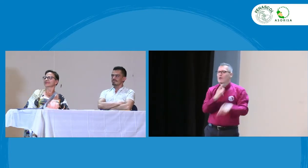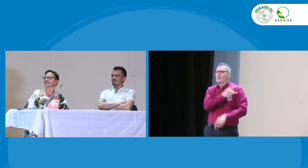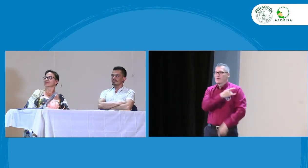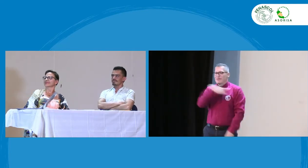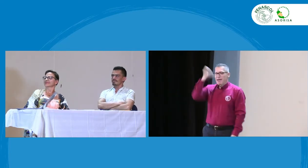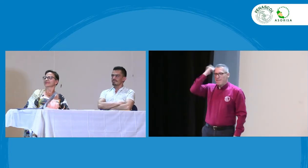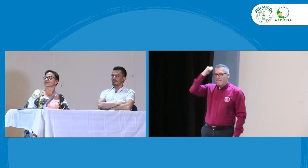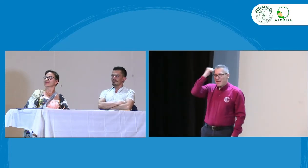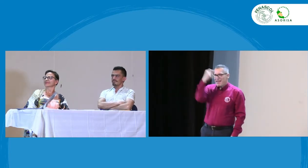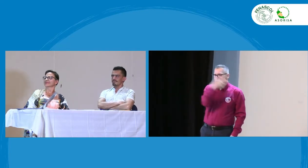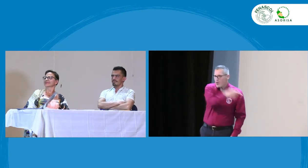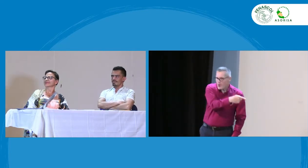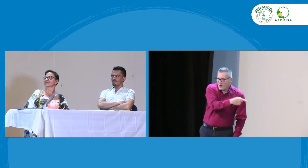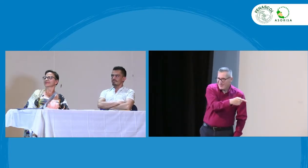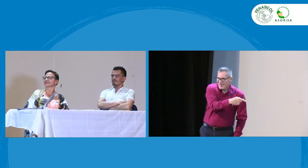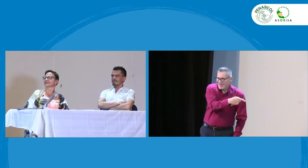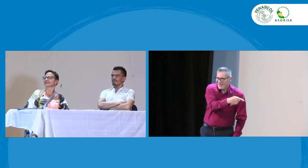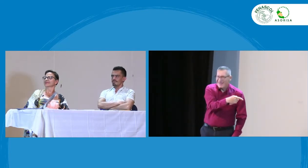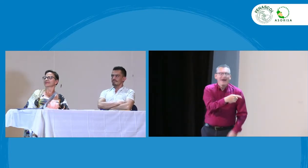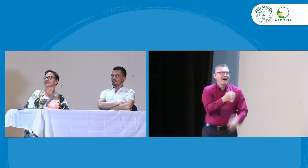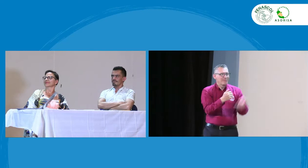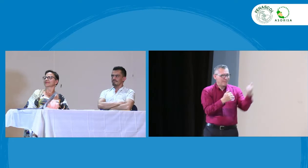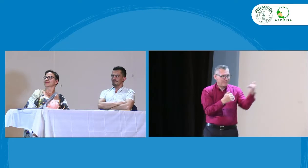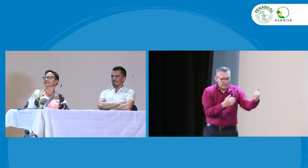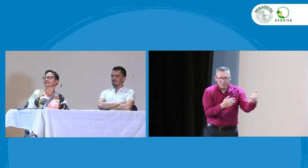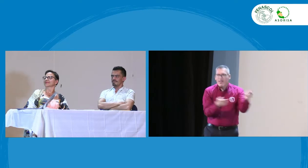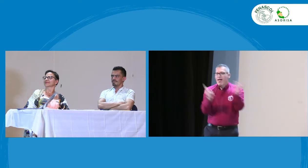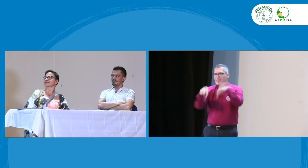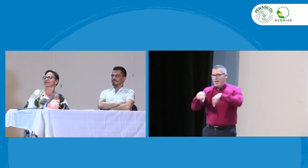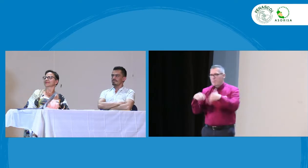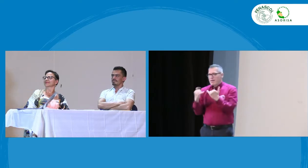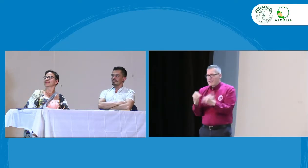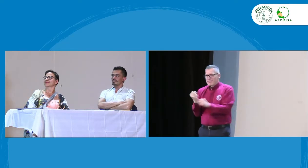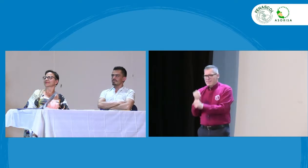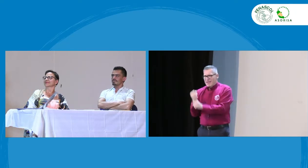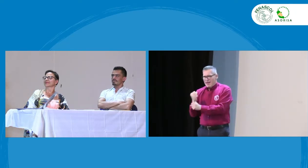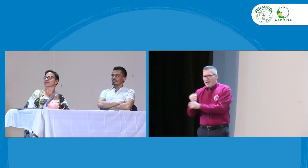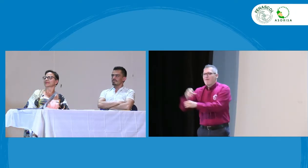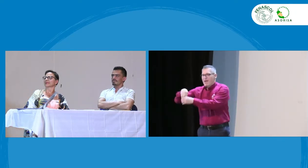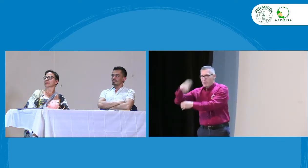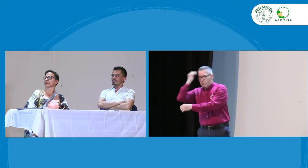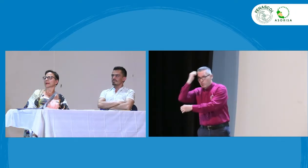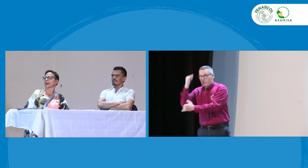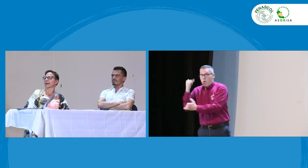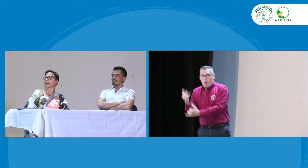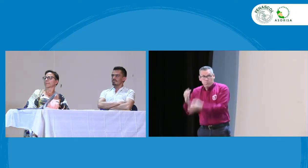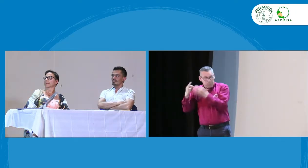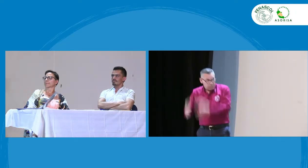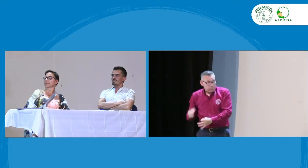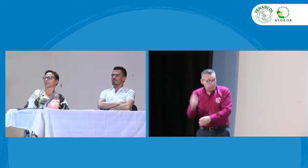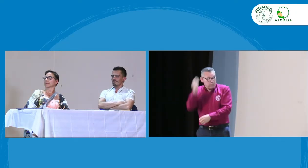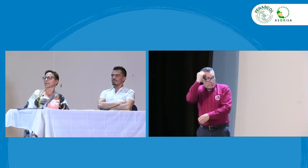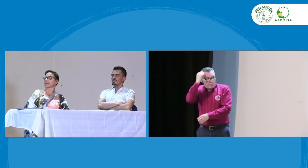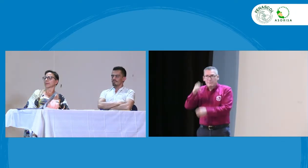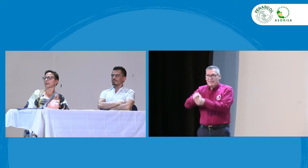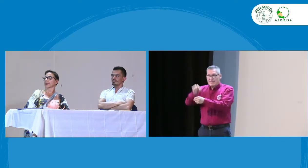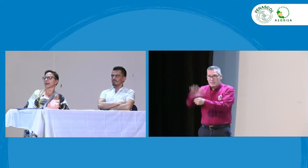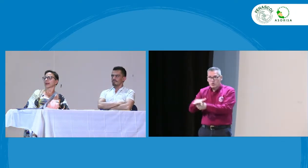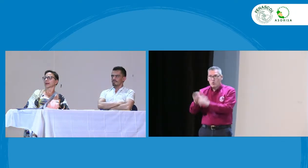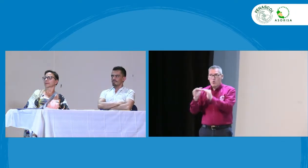español e inglés. Es docente actualmente. Y también trabaja,